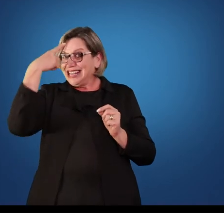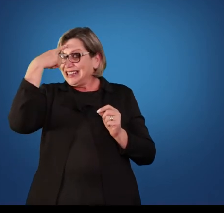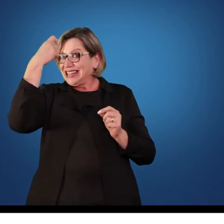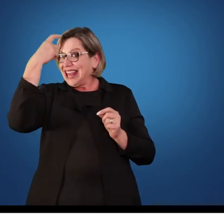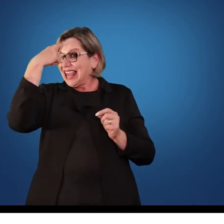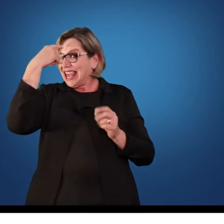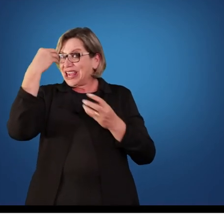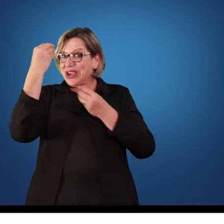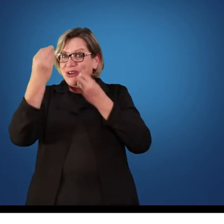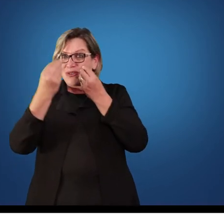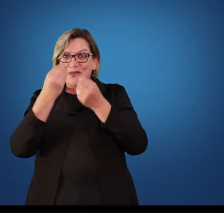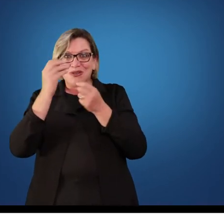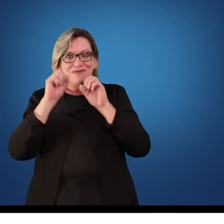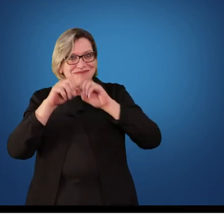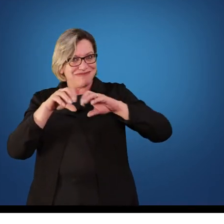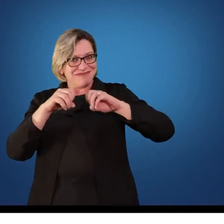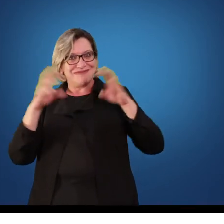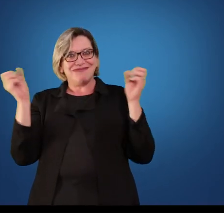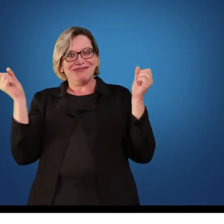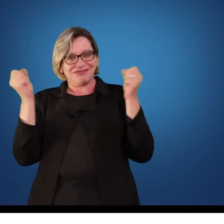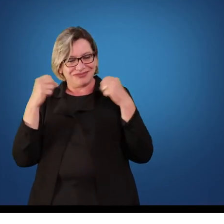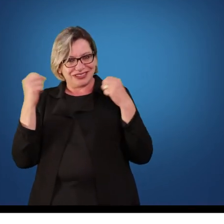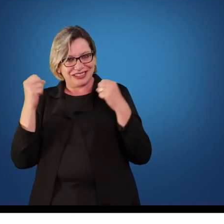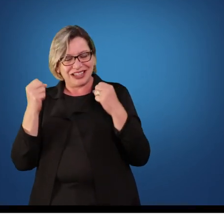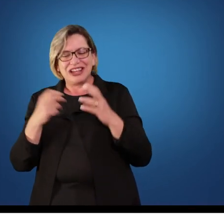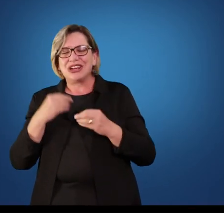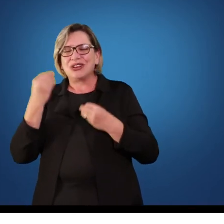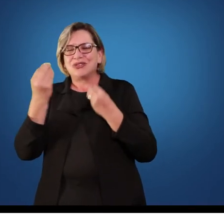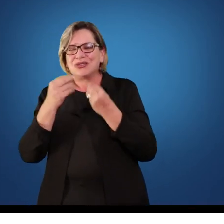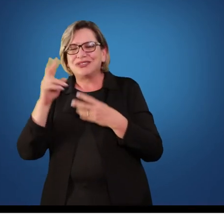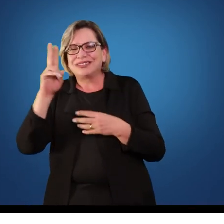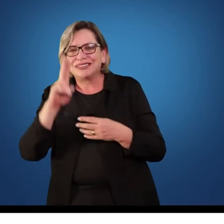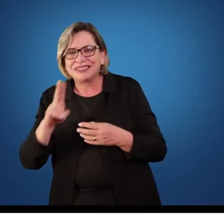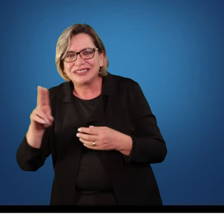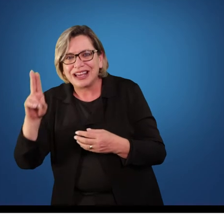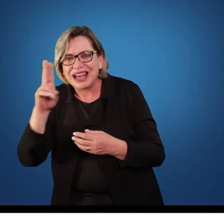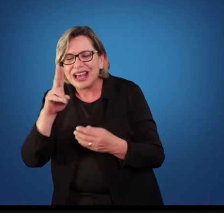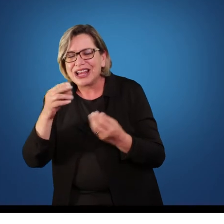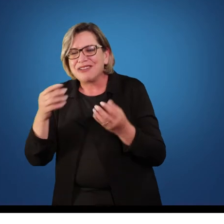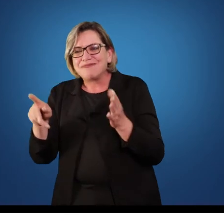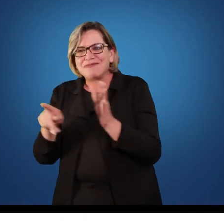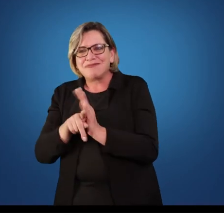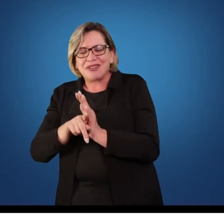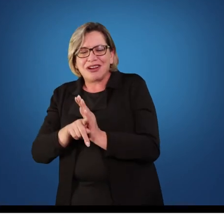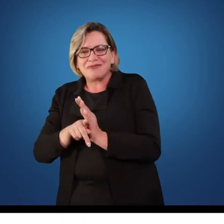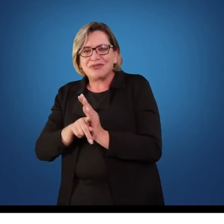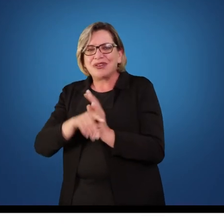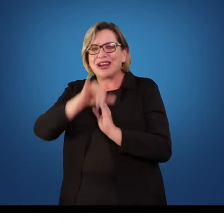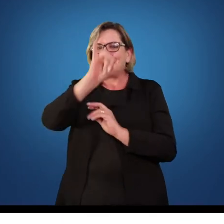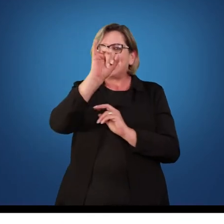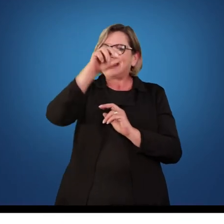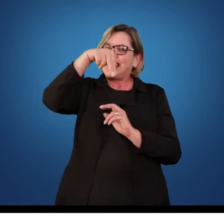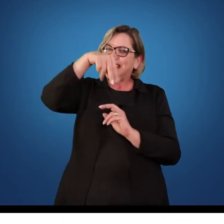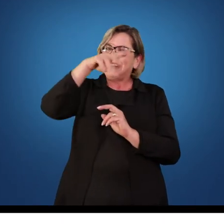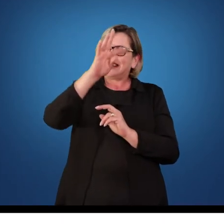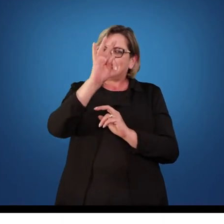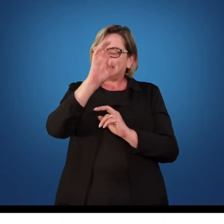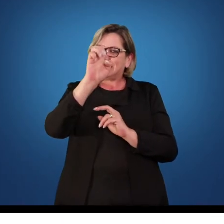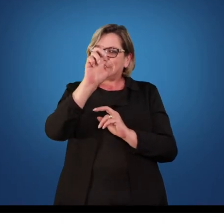Isso reforça também o caráter multidisciplinar, a professoria interdisciplinar que nós trabalhamos dentro da escola. E